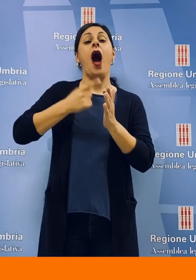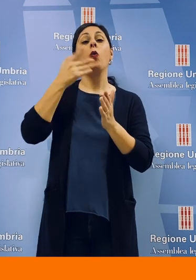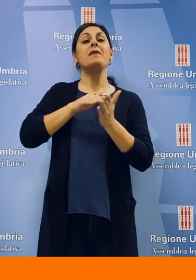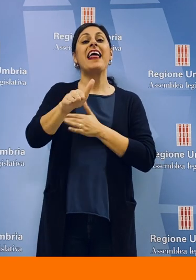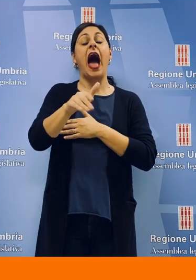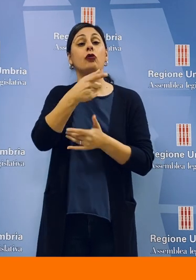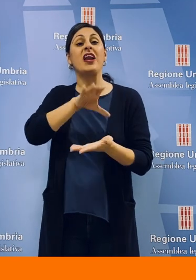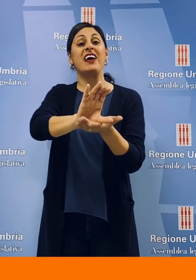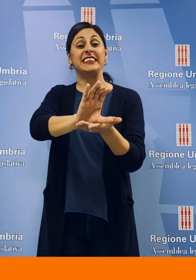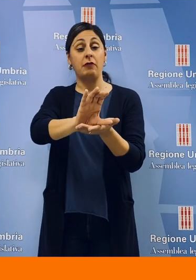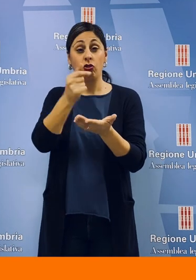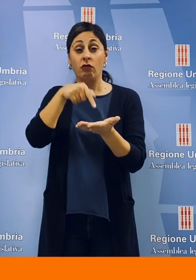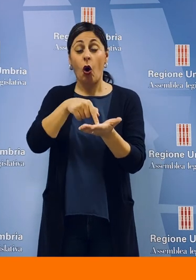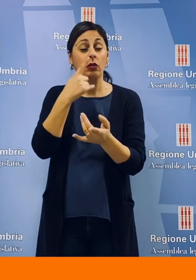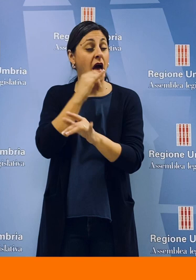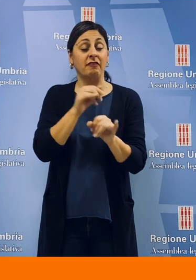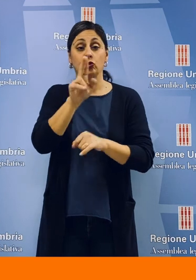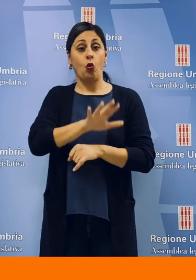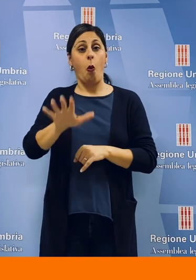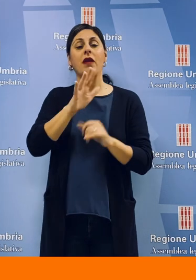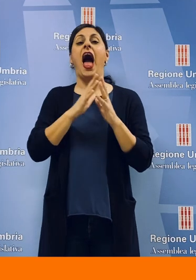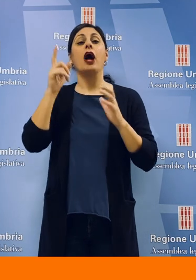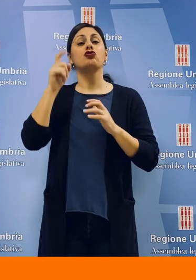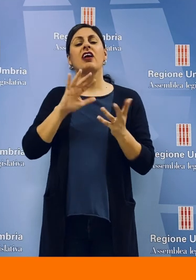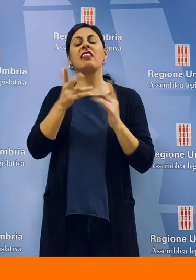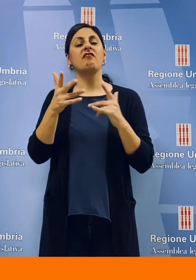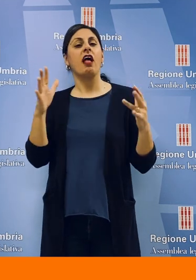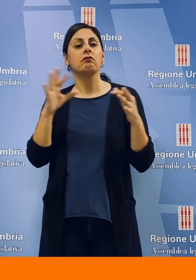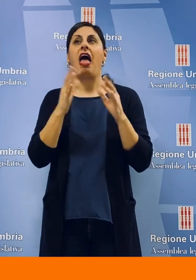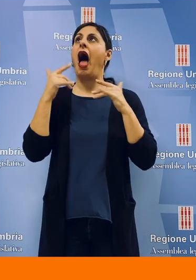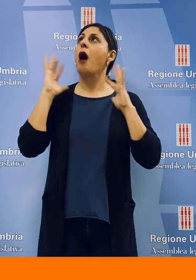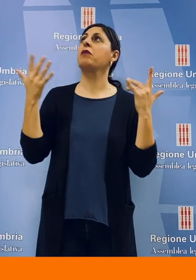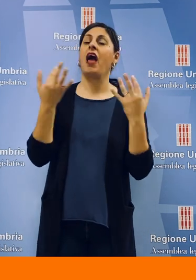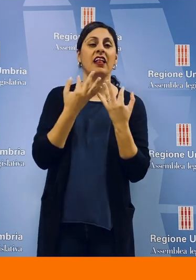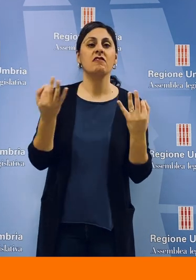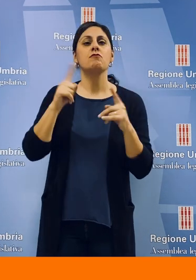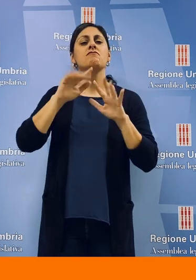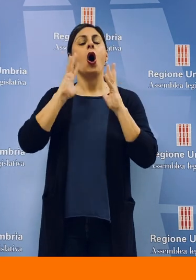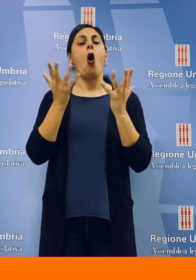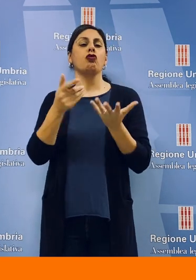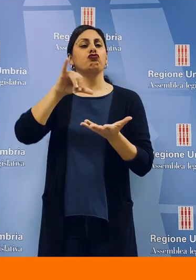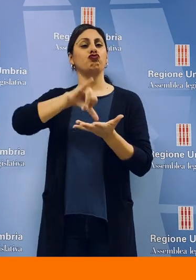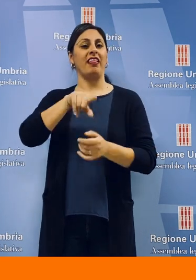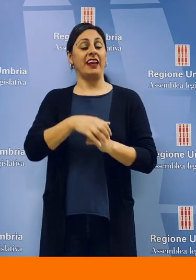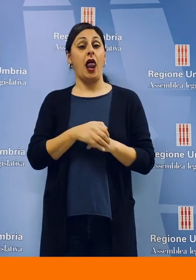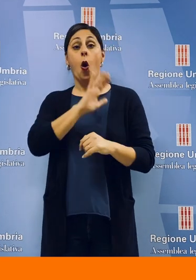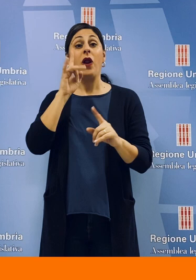miliardo di investimenti, fondi mai visti in Umbria, che renderanno l'acciaieria compatibile con l'ambiente e centrale nel mondo.